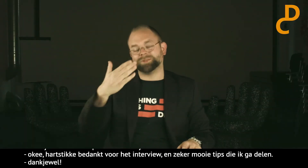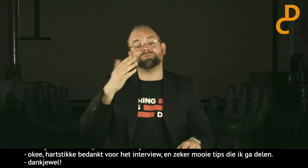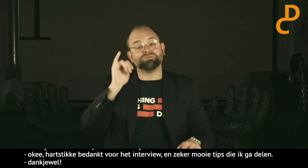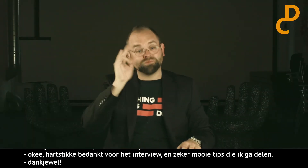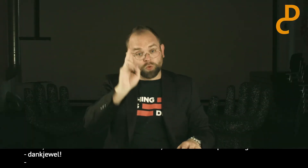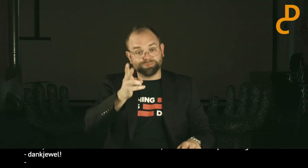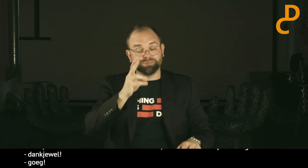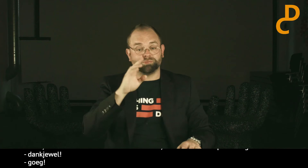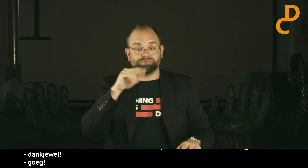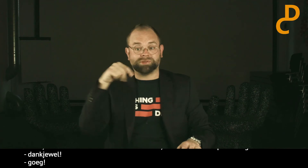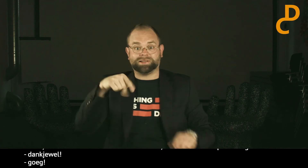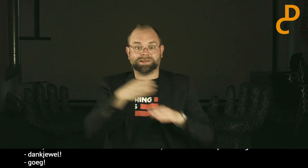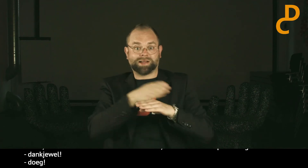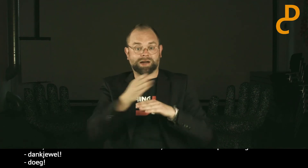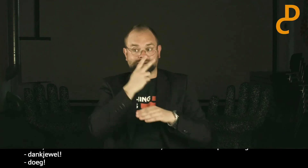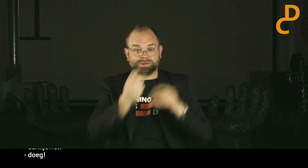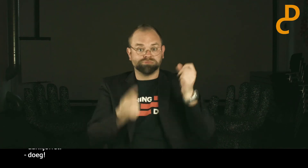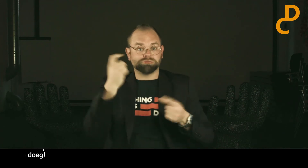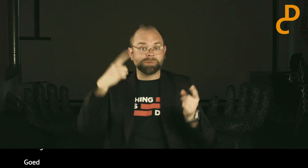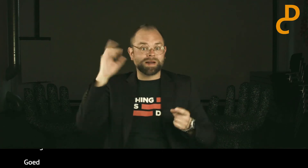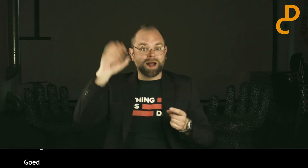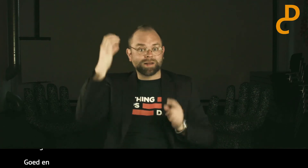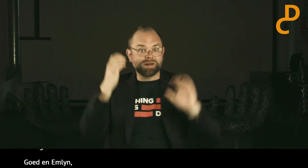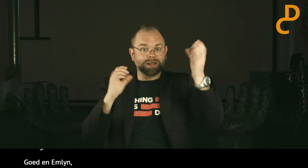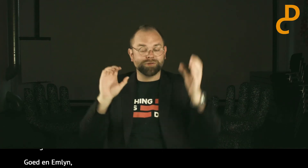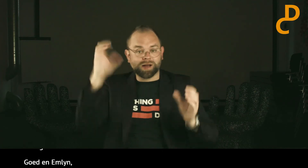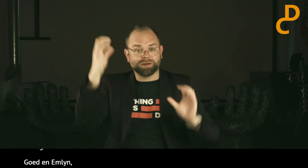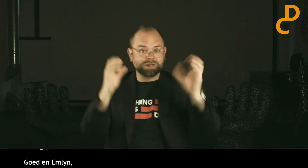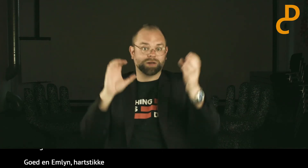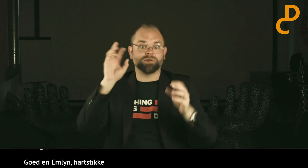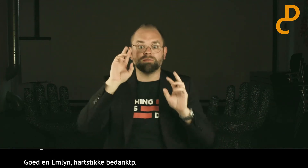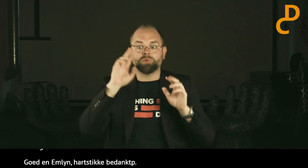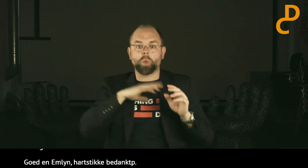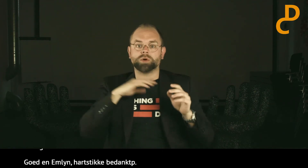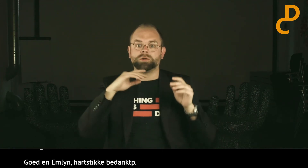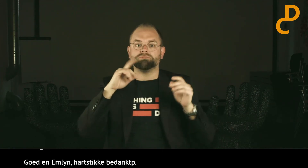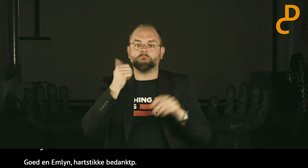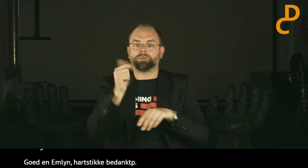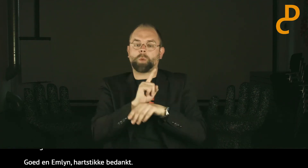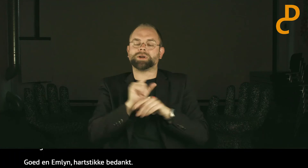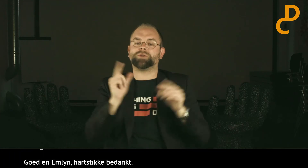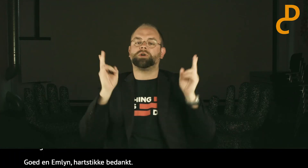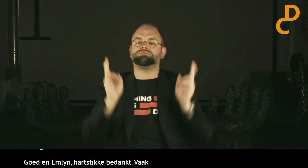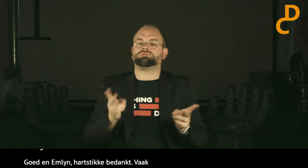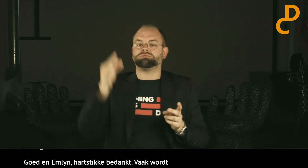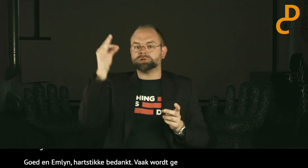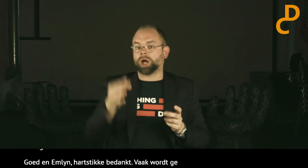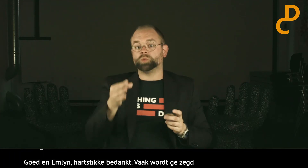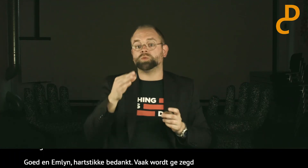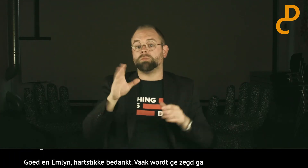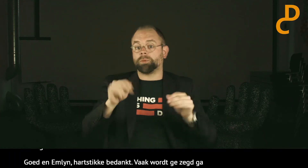Goed. Emeline, hartstikke bedankt. En je is... Heel vaak wordt er gezegd van ga creatief bezig. En op het moment